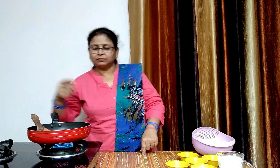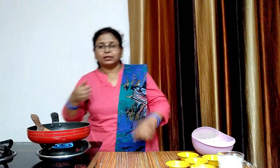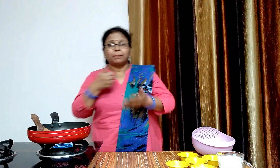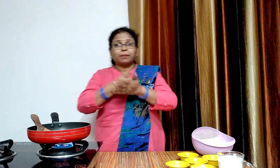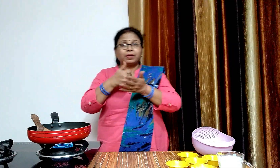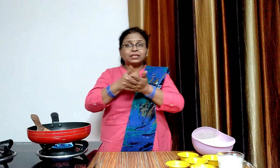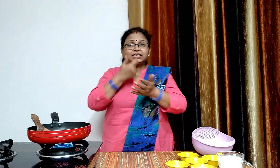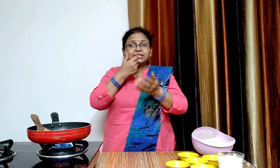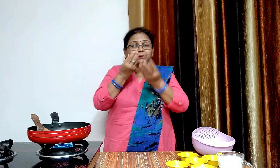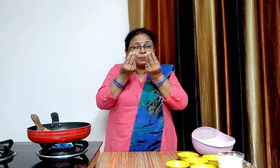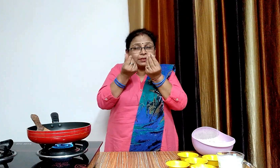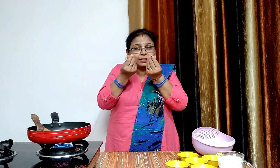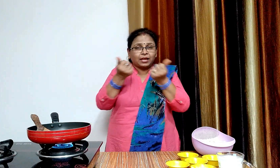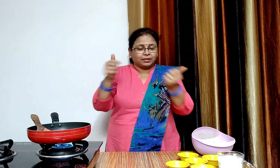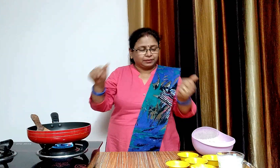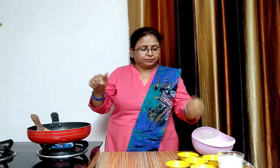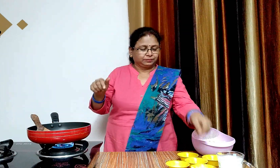अब इसमें दो चमज मैदा डालेंगे